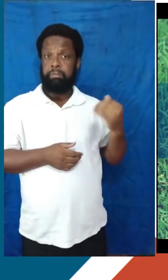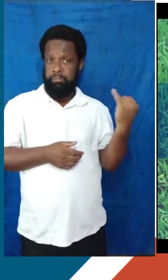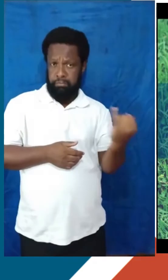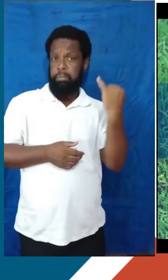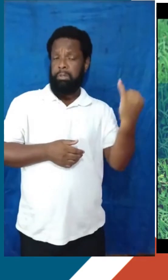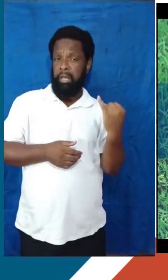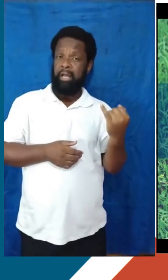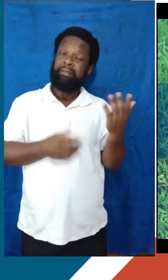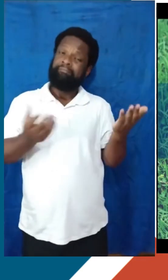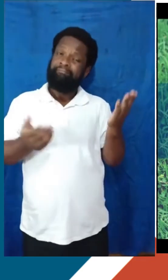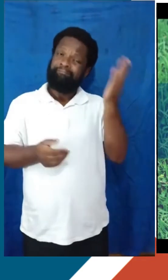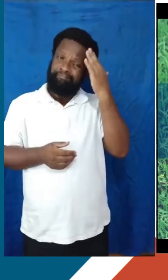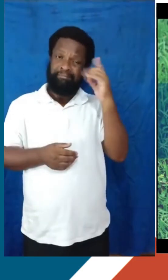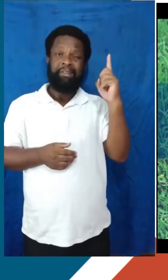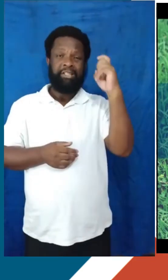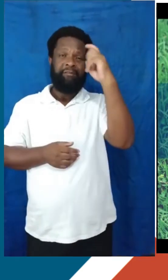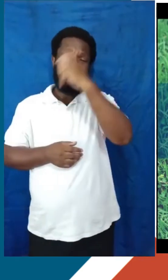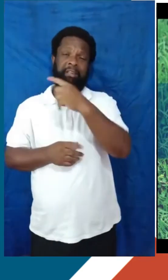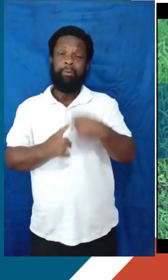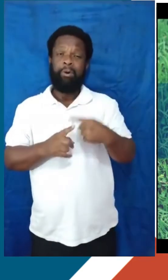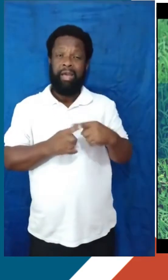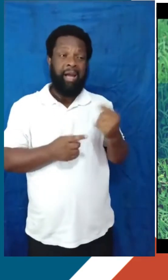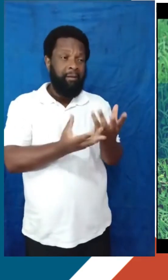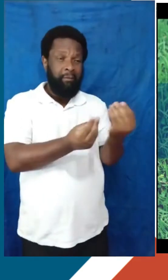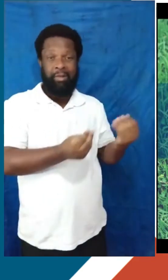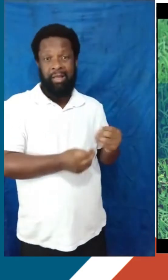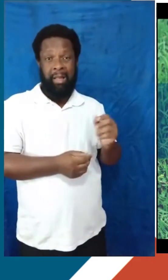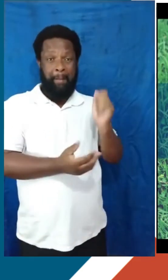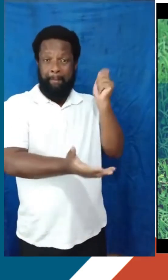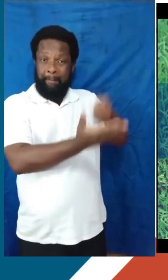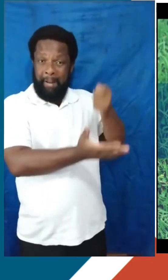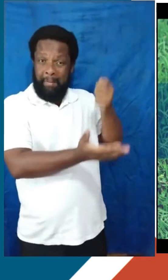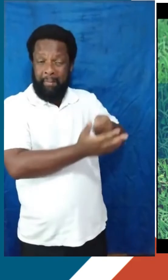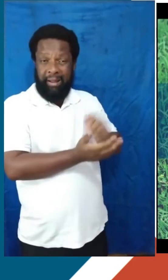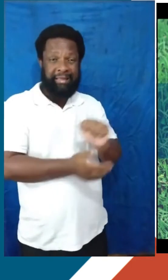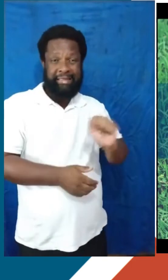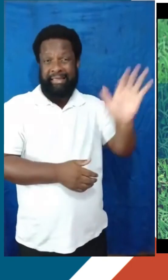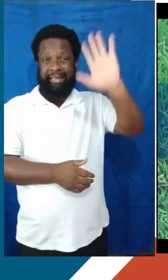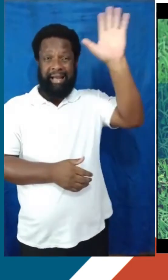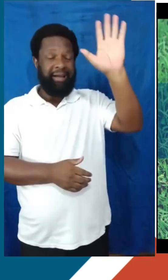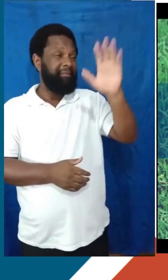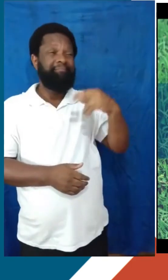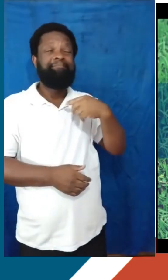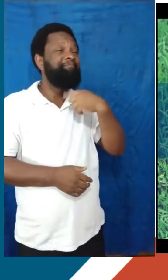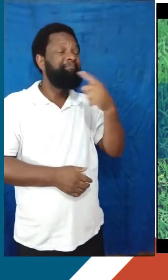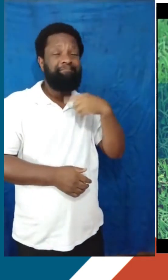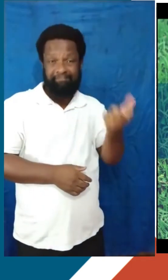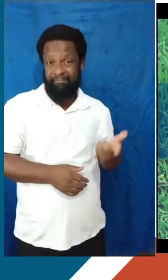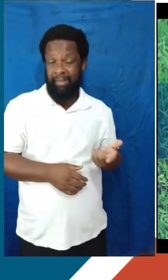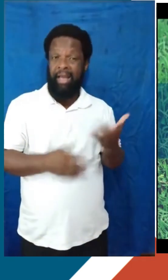entendemos que é um tema um pouco mais delicado, porque muitas delas, pelo valor das mensalidades, acabam se tornando inviáveis, às vezes até o valor da